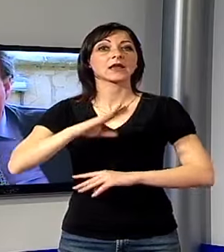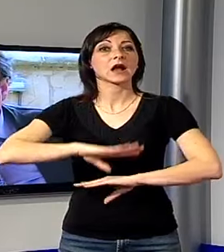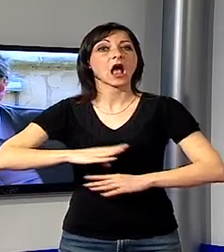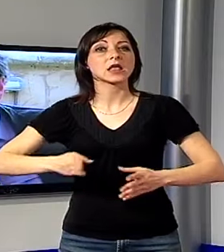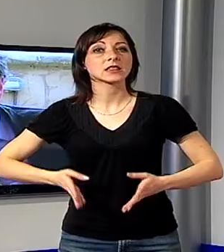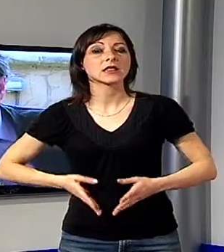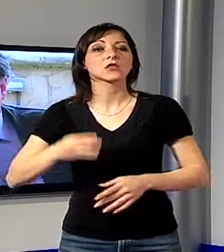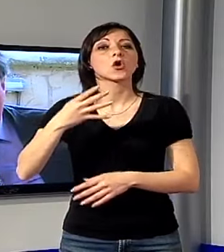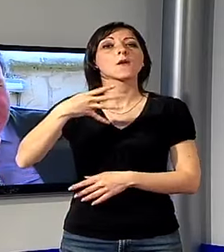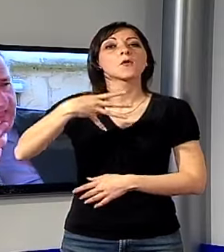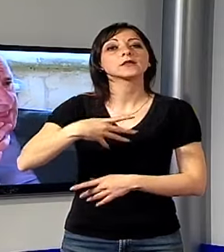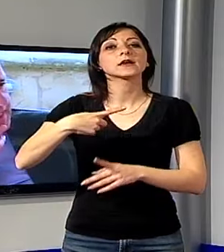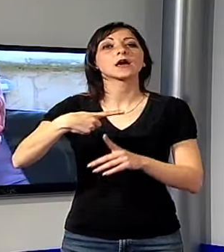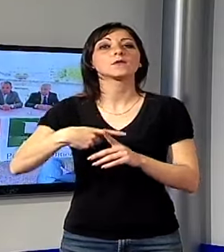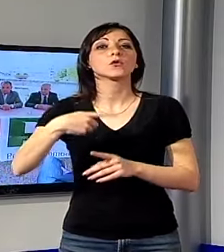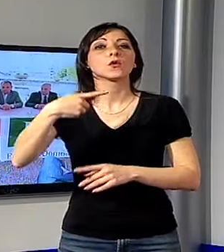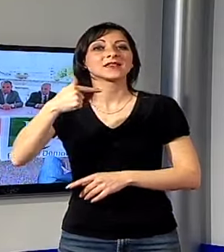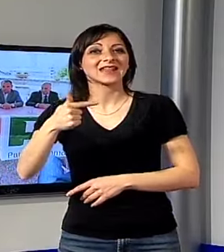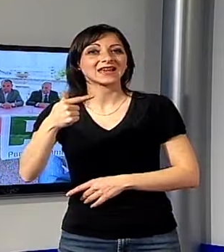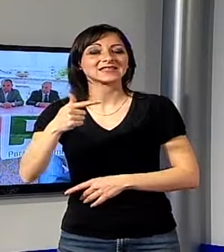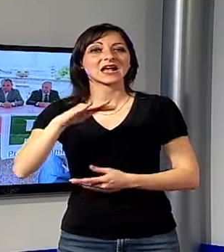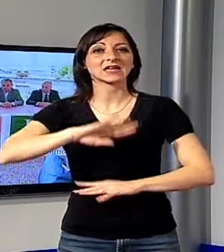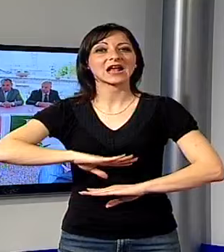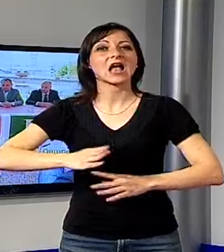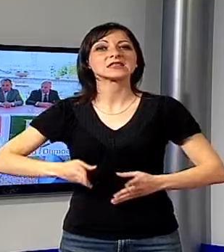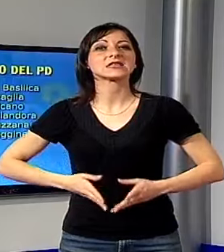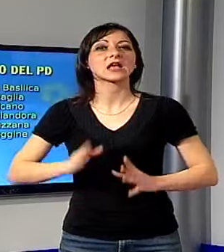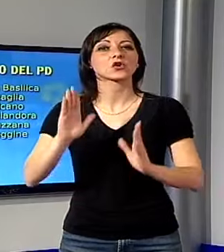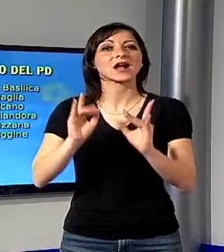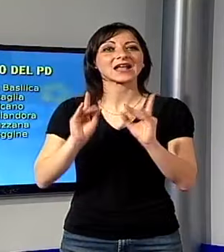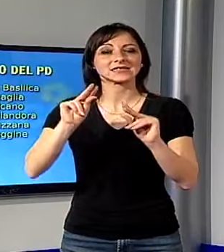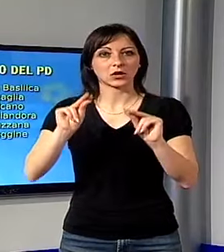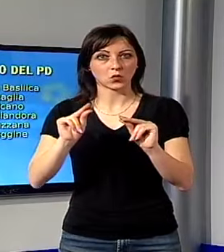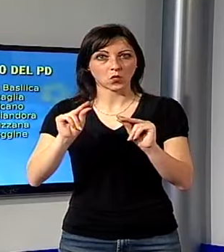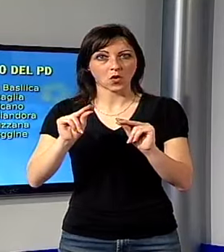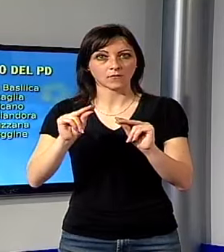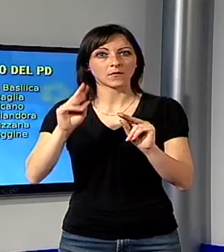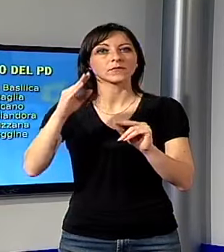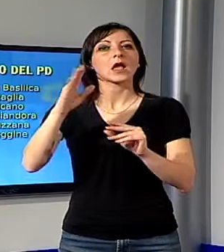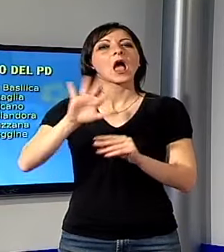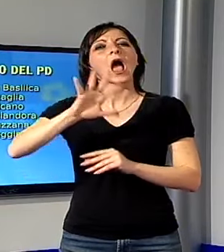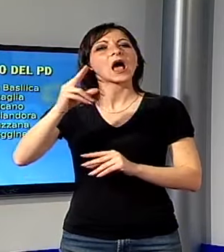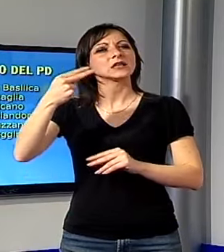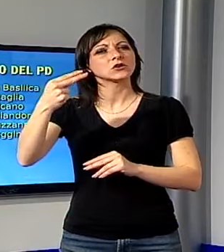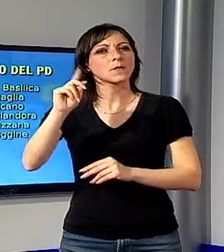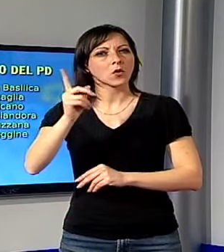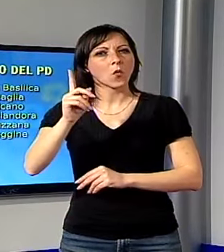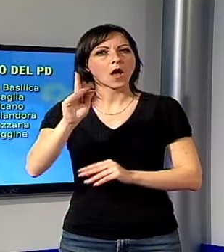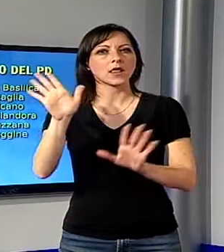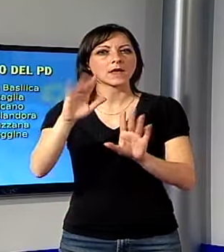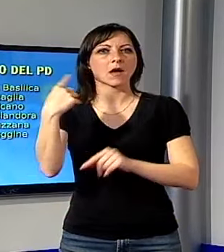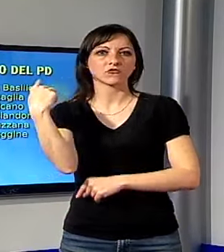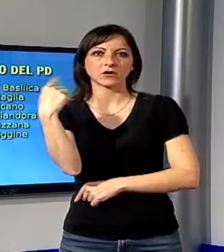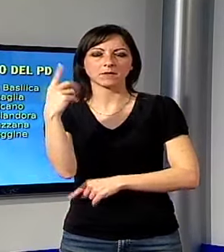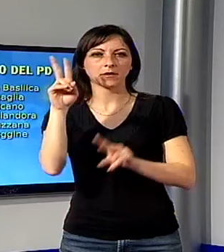Tagliasacchi a Castelnuovo Garfagnana. Ma a completare la lista ci sono anche Giordano Ballini a Villa Basilica, Andrea Bonfanti a